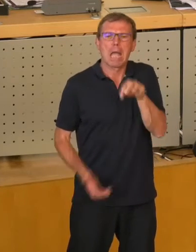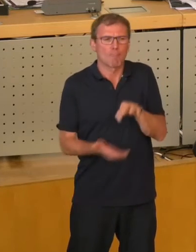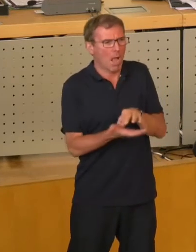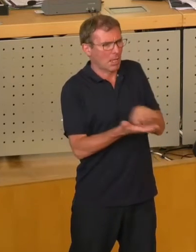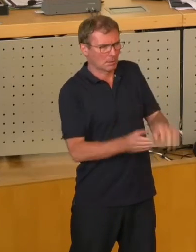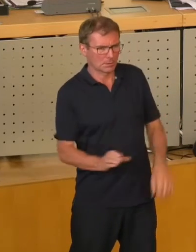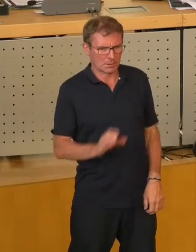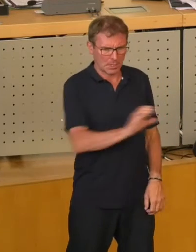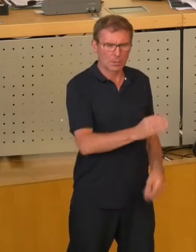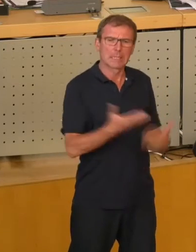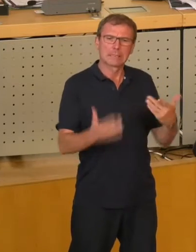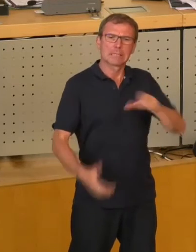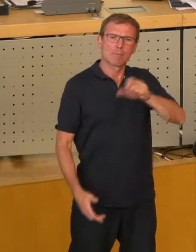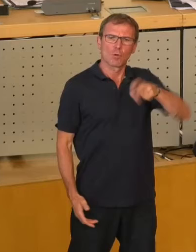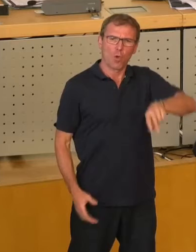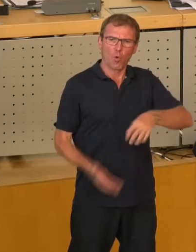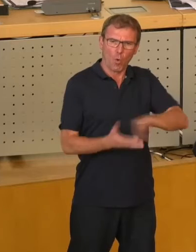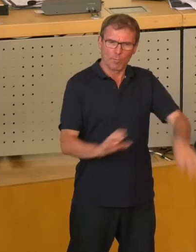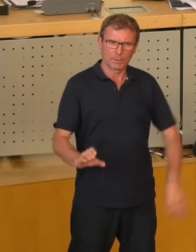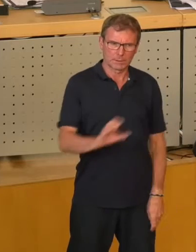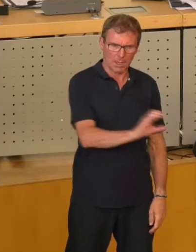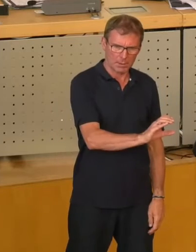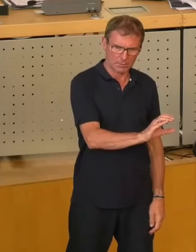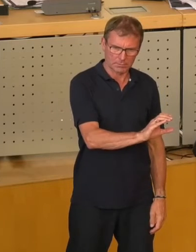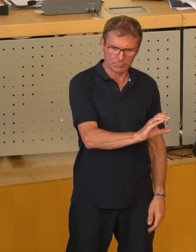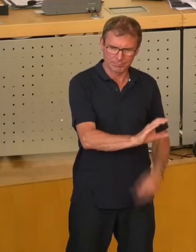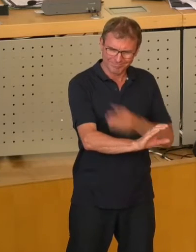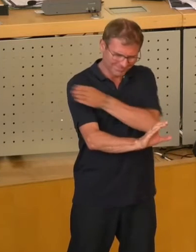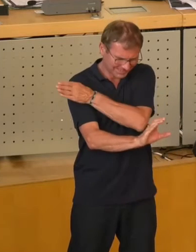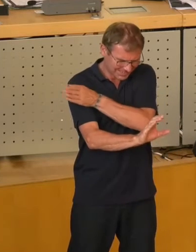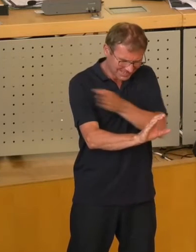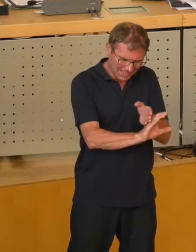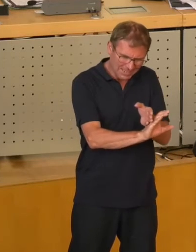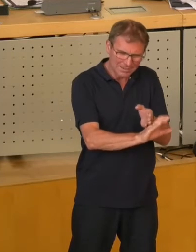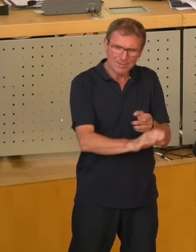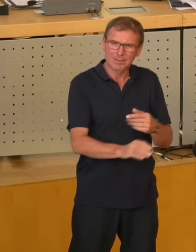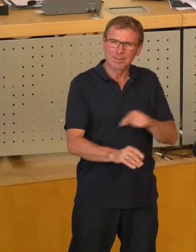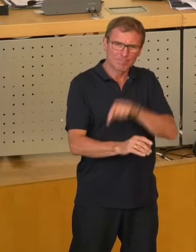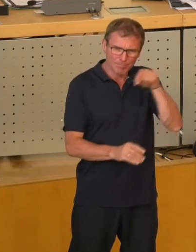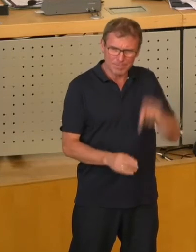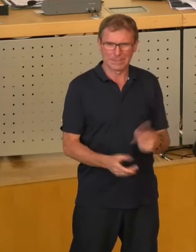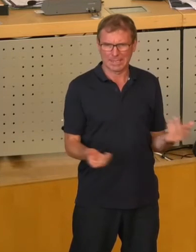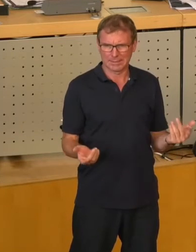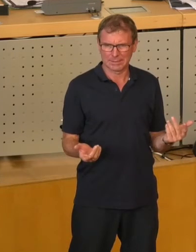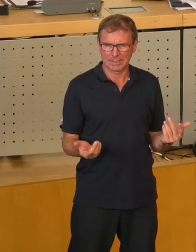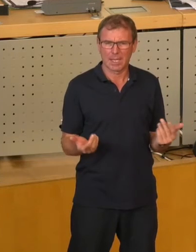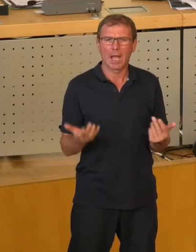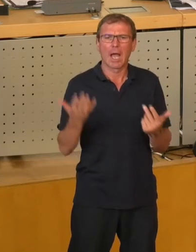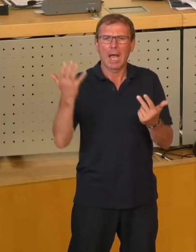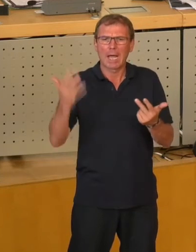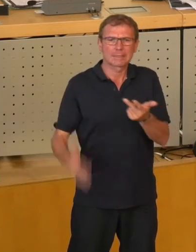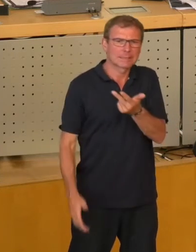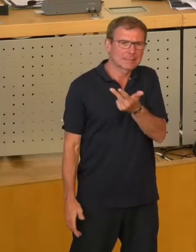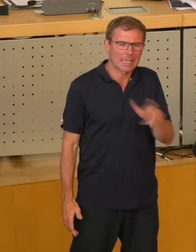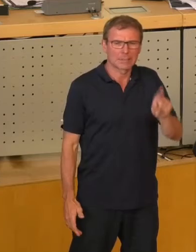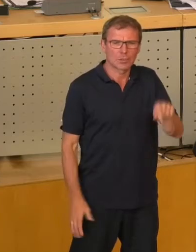gemacht. Sie hat 10 Millionen Euro bezahlt. Und seitdem sind sage und schreibe 38